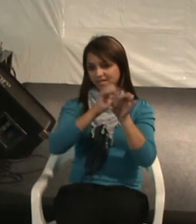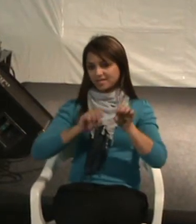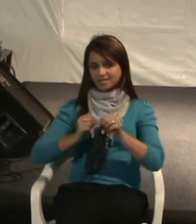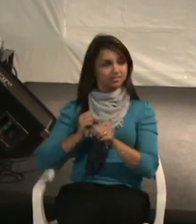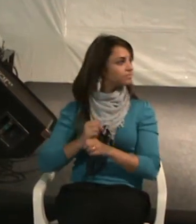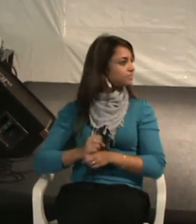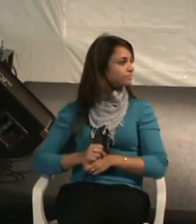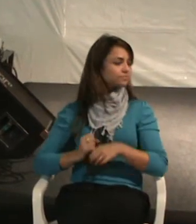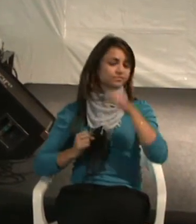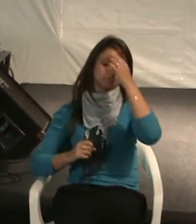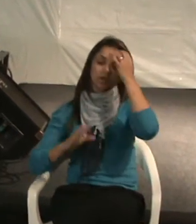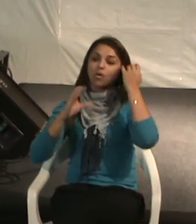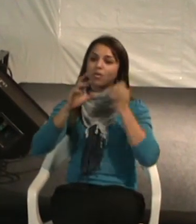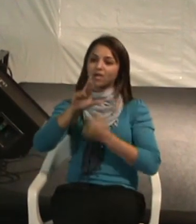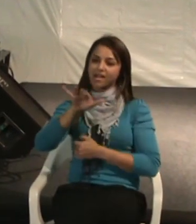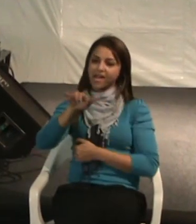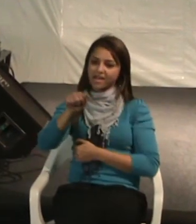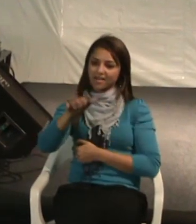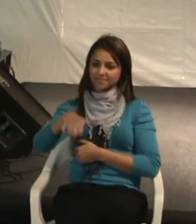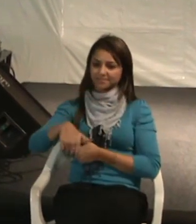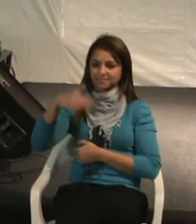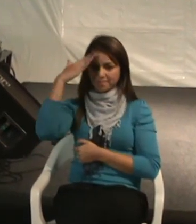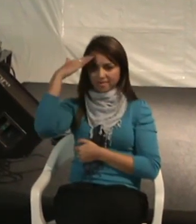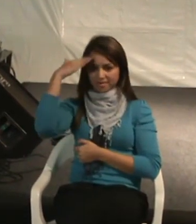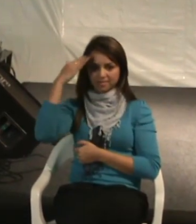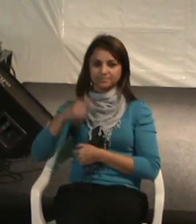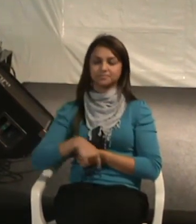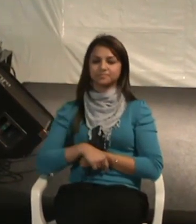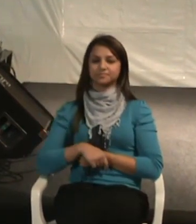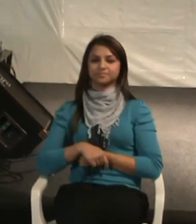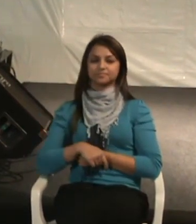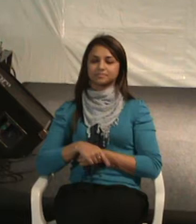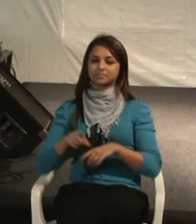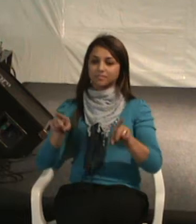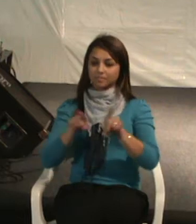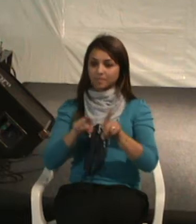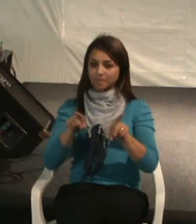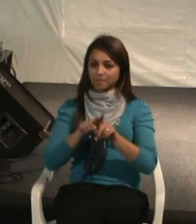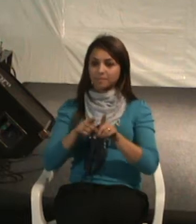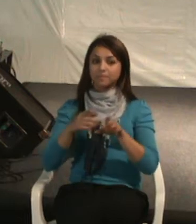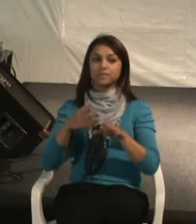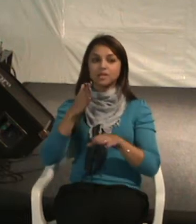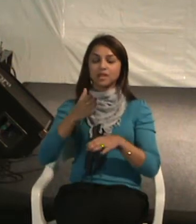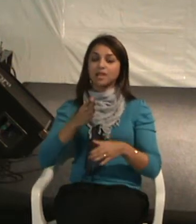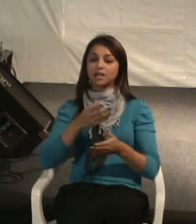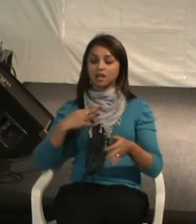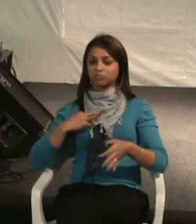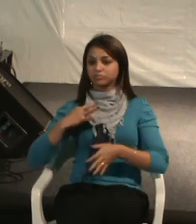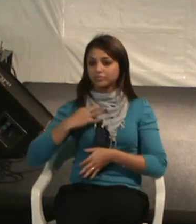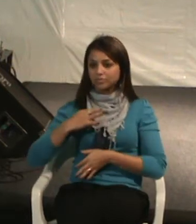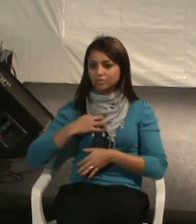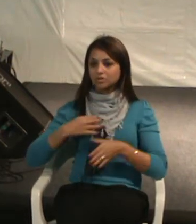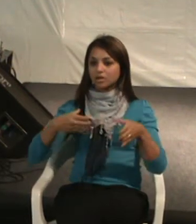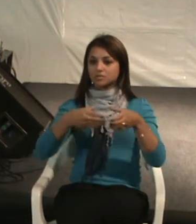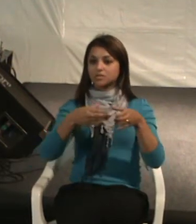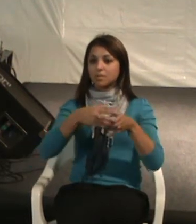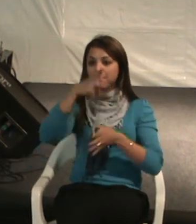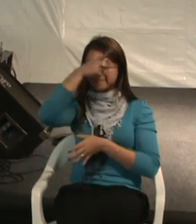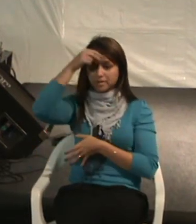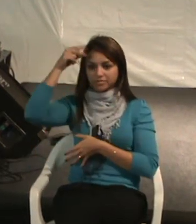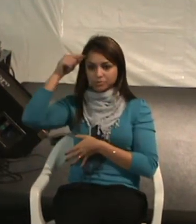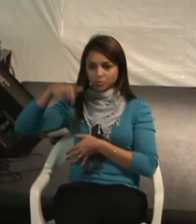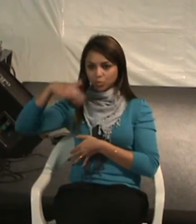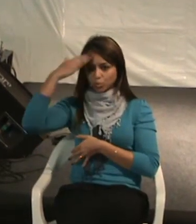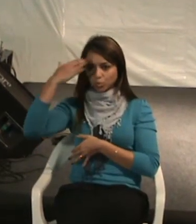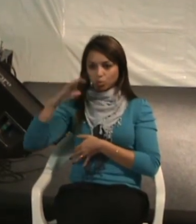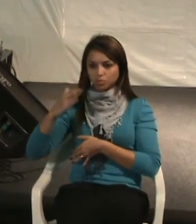CREA Paraná. Colaborador com a Assessoria Especial de Assistência à Pessoa com Deficiência, da Prefeitura Municipal de